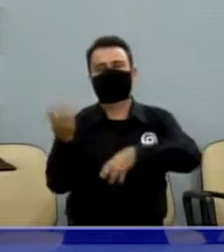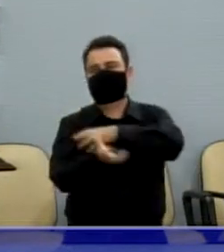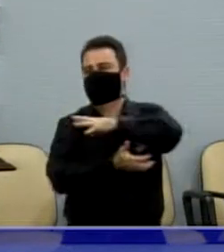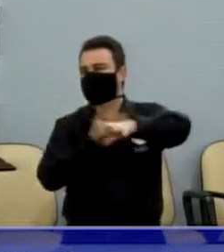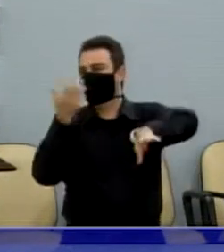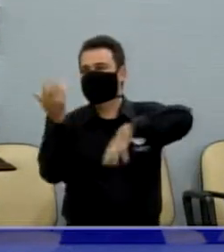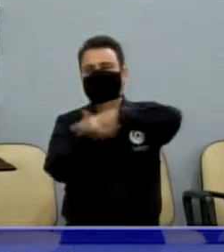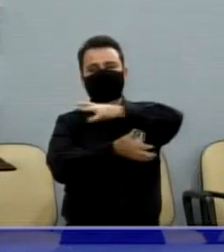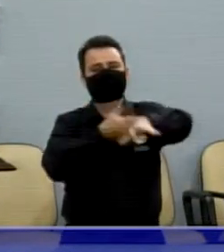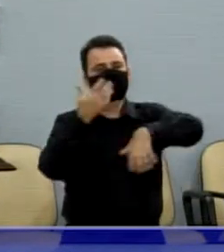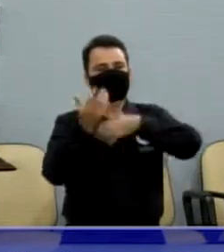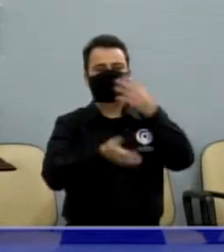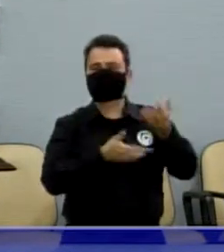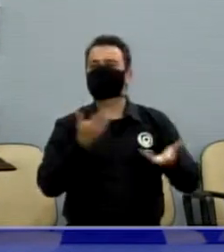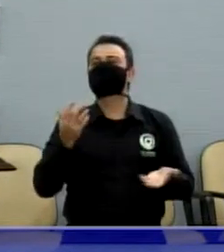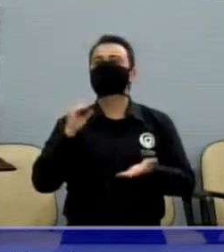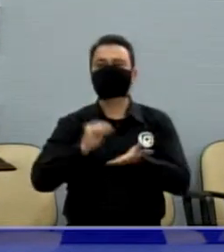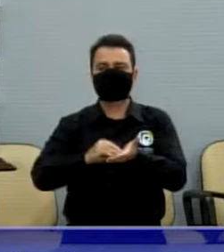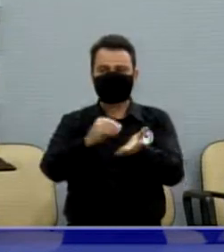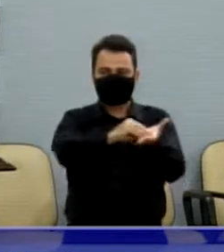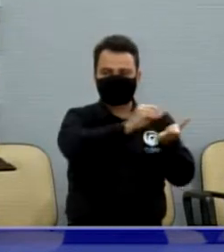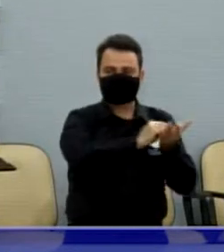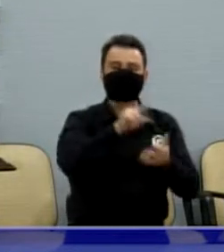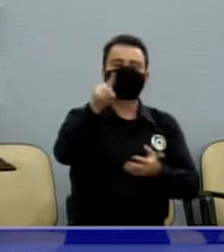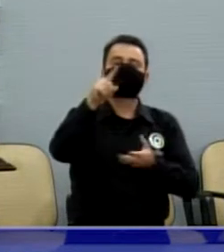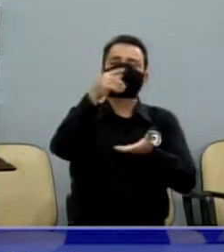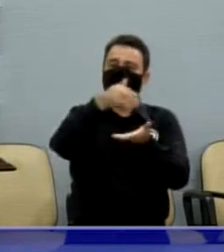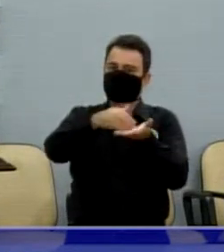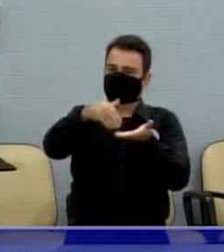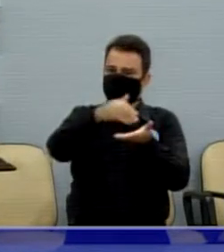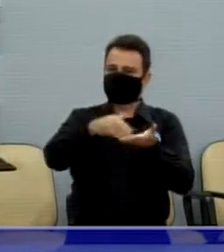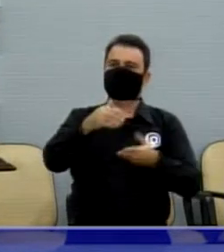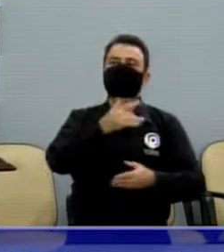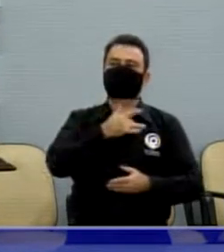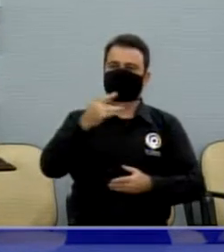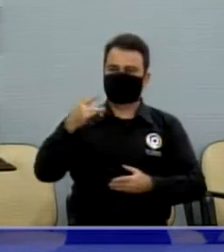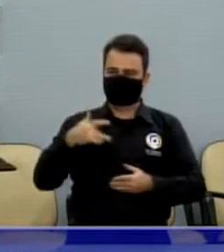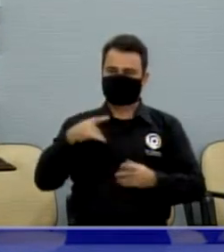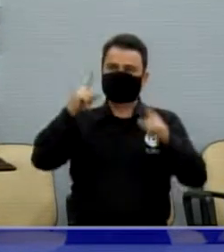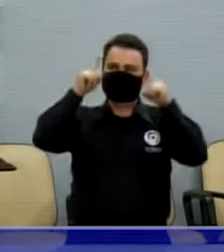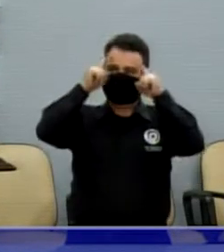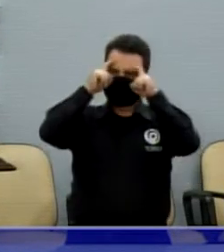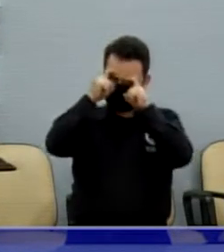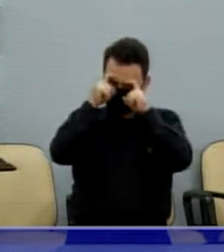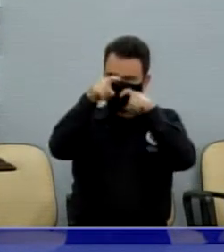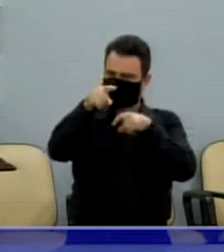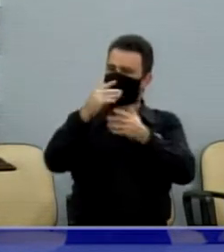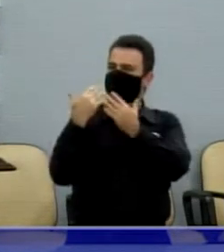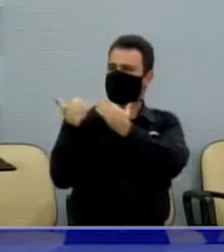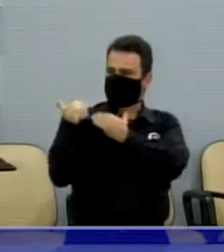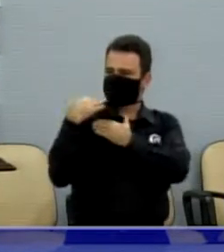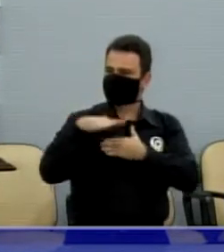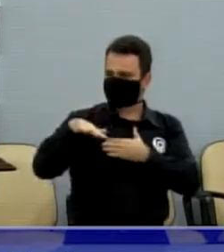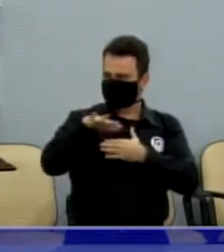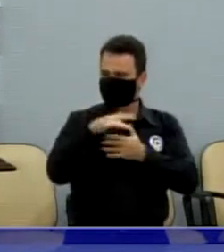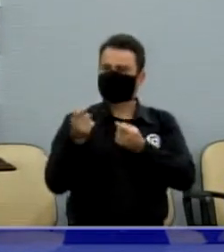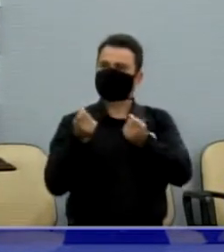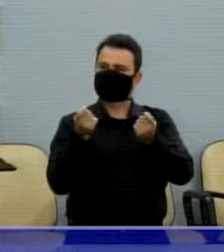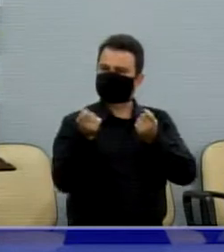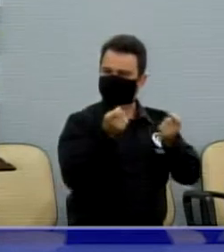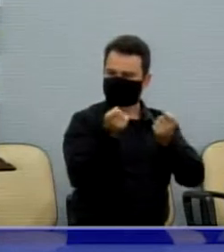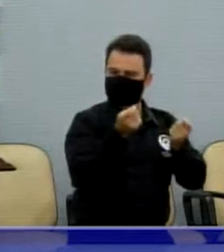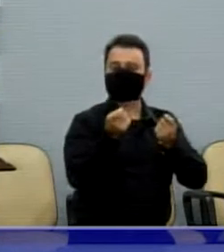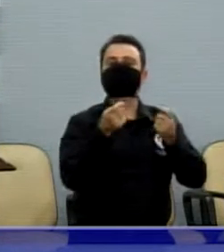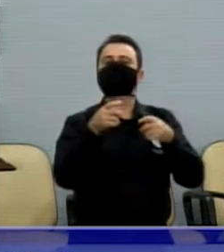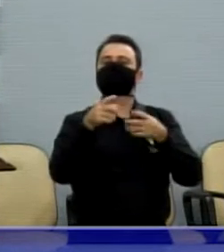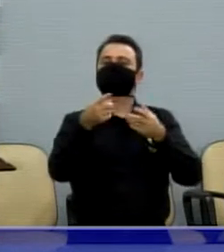Eu venho conversando muito com o doutor Aldenis, que é o chefe da pasta, porque é a diretoria do bem-estar animal, que tem